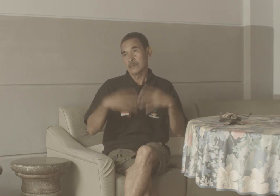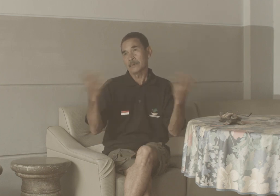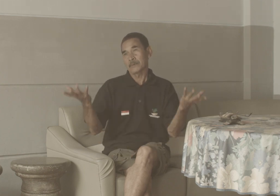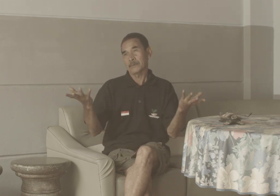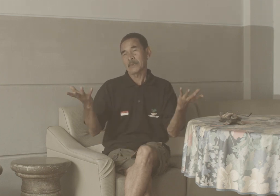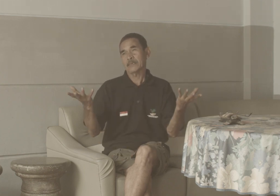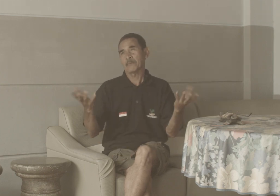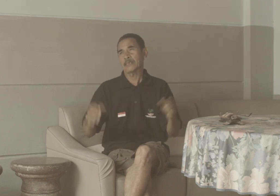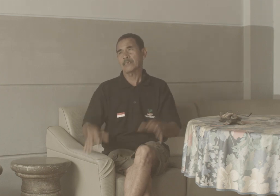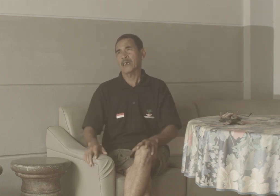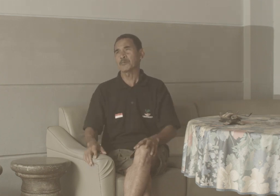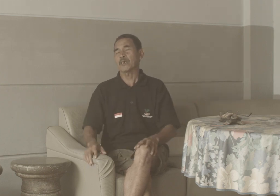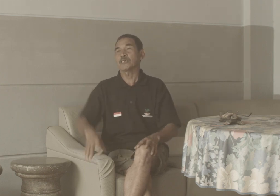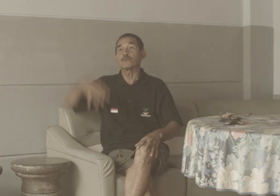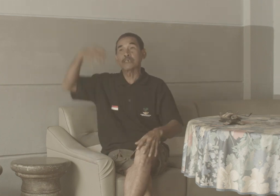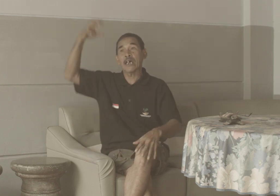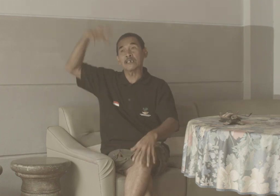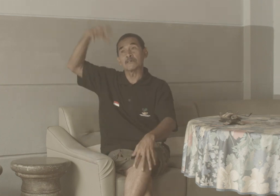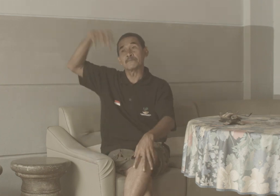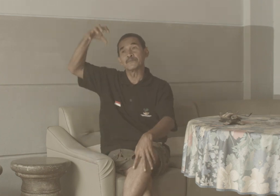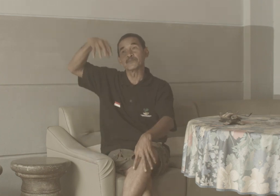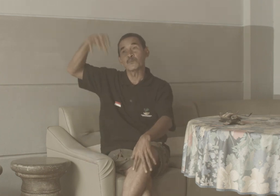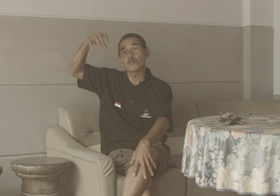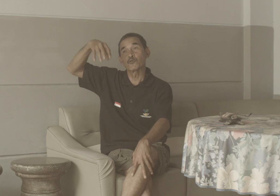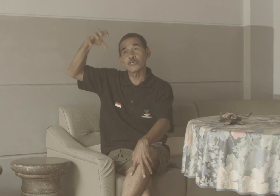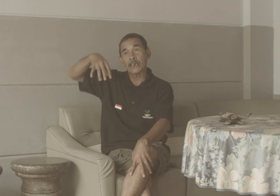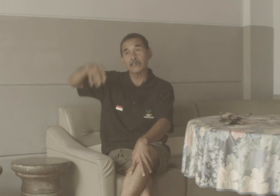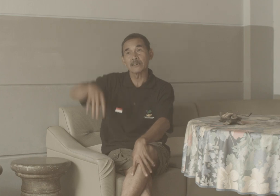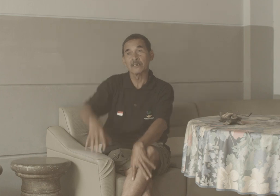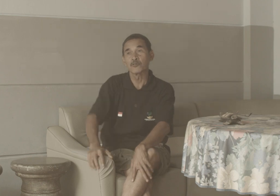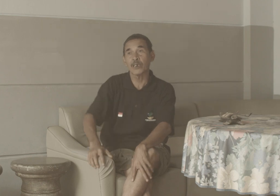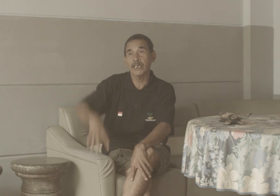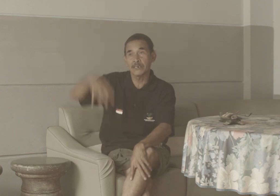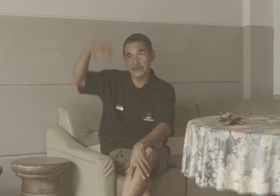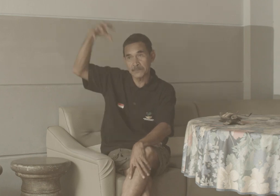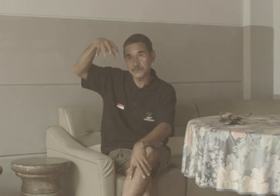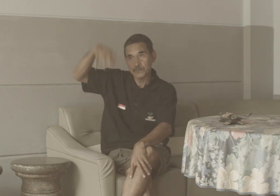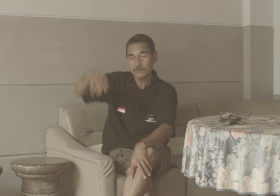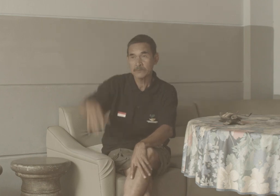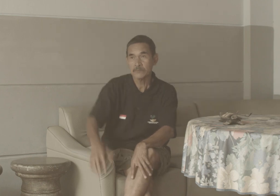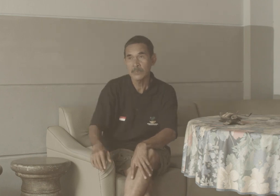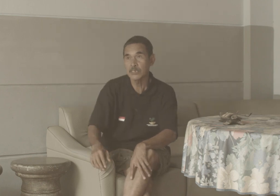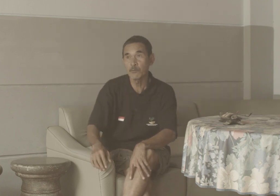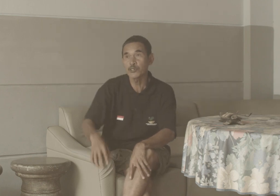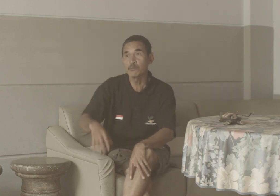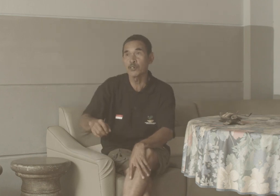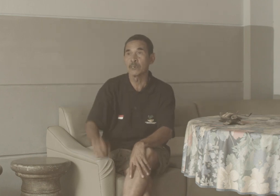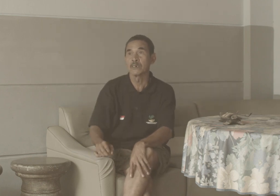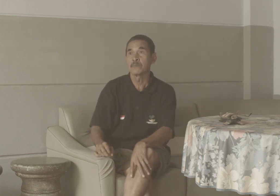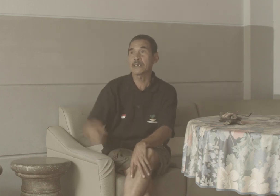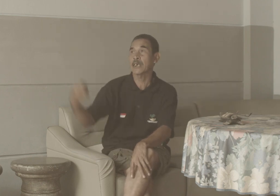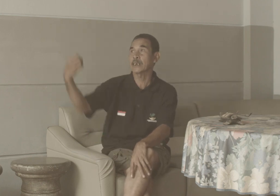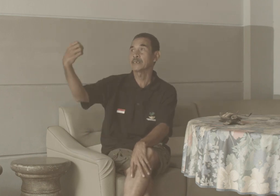Macem-macem Seperti Hujan Hujan Rain Simul-simul Matahari